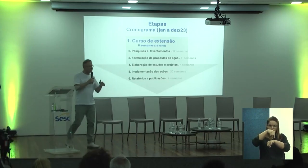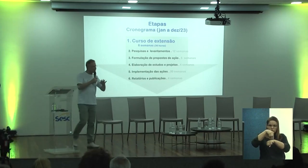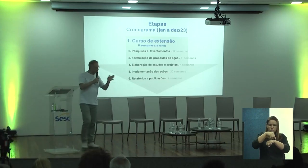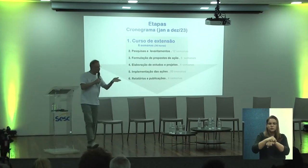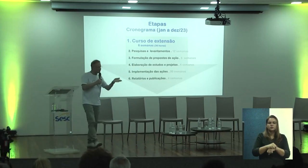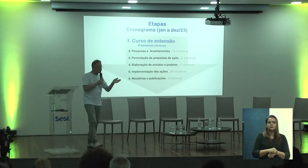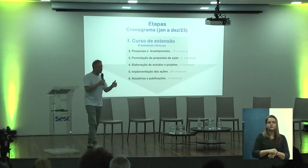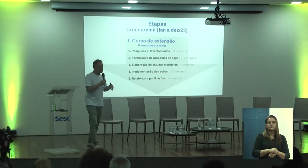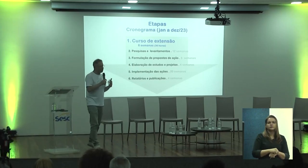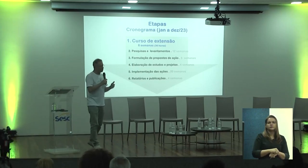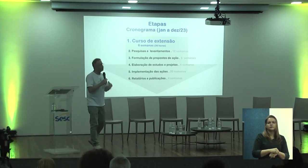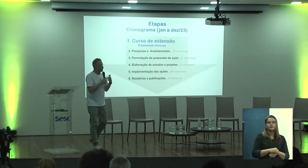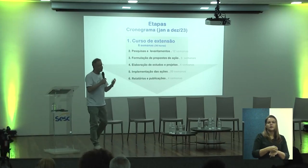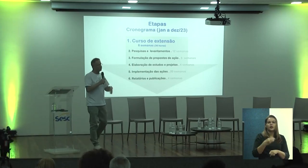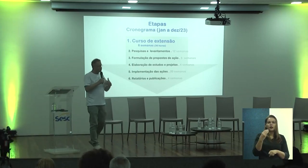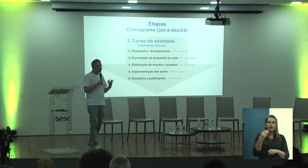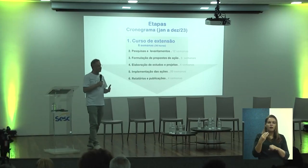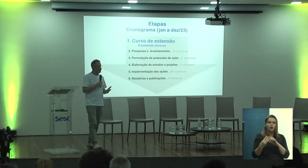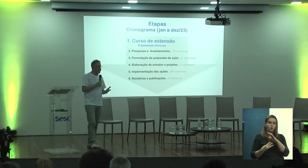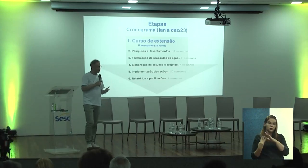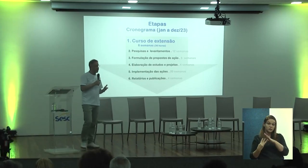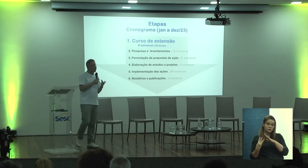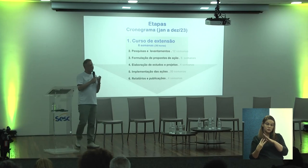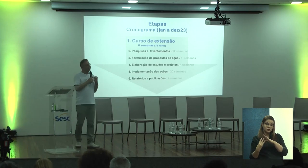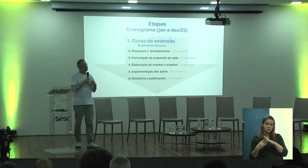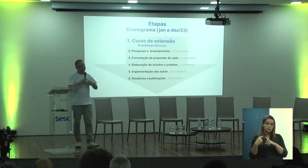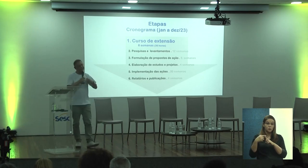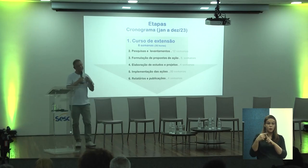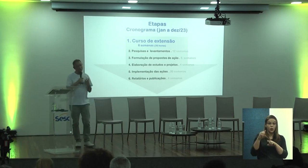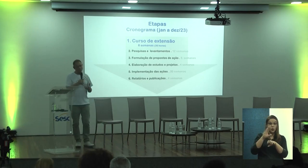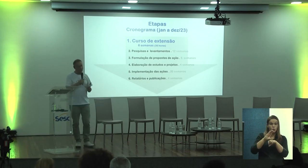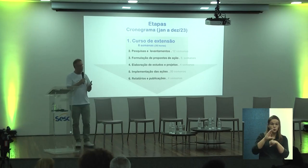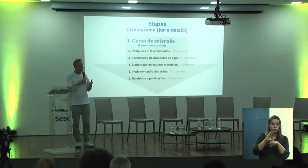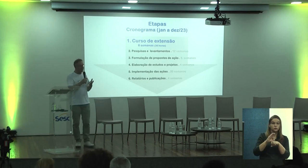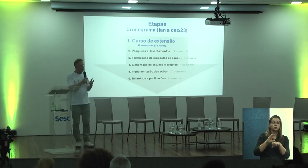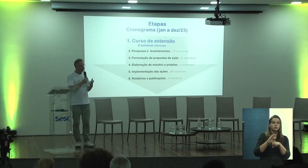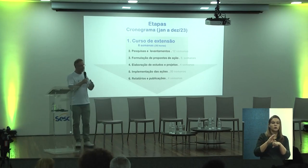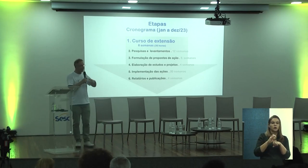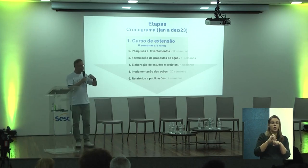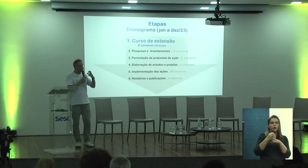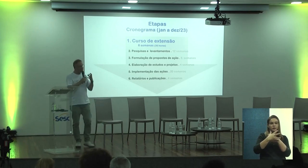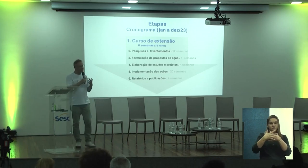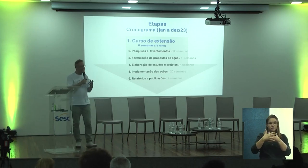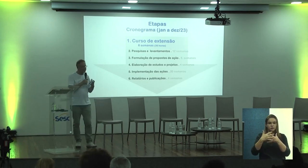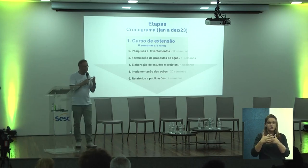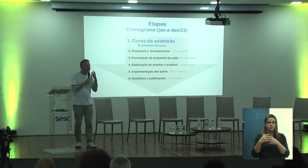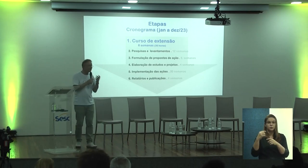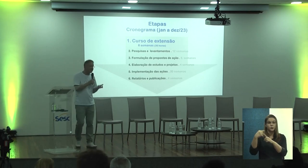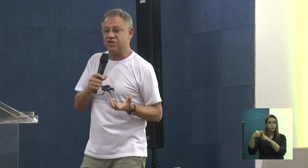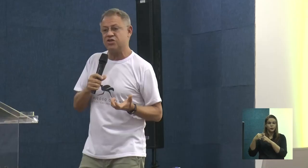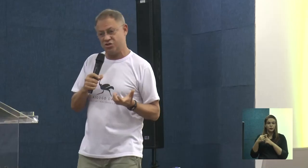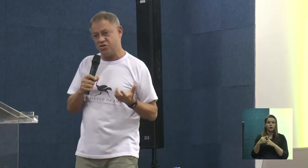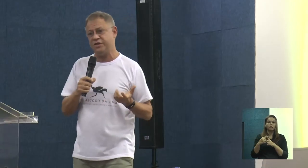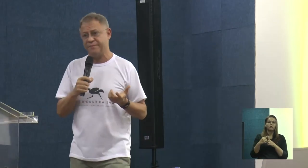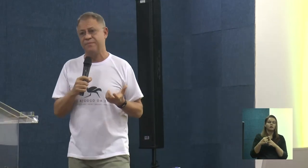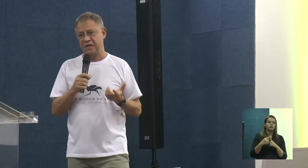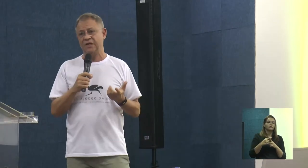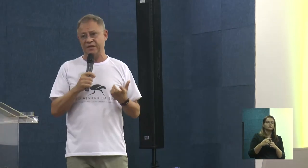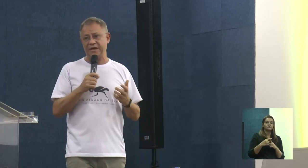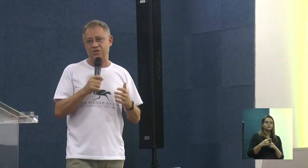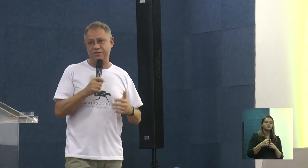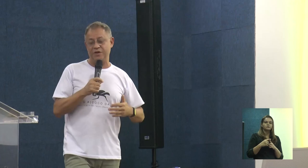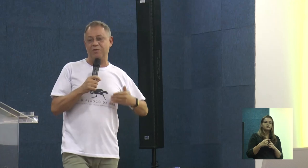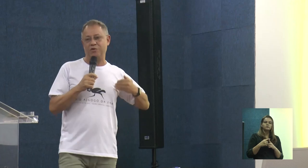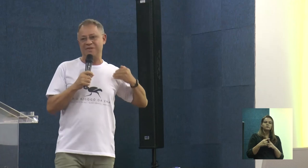mesmo da especialização, curso de artista e direito à cidade. É claro que super compacto, mas ele moldado, a necessidade que a gente